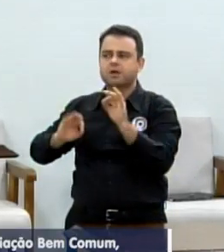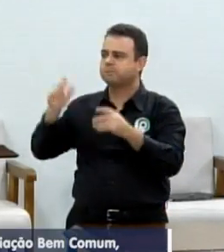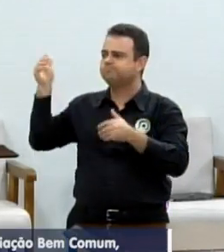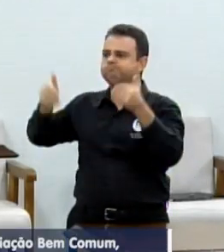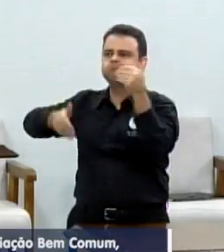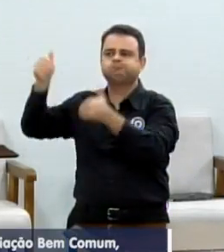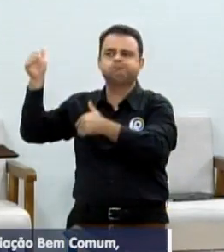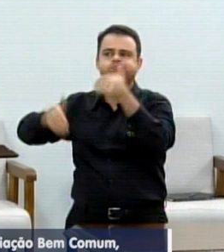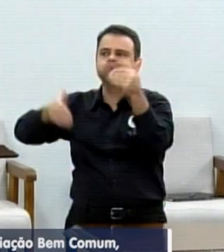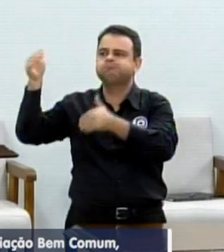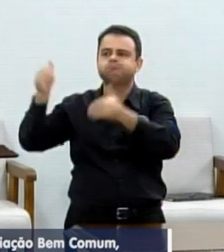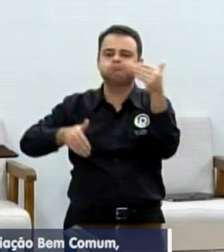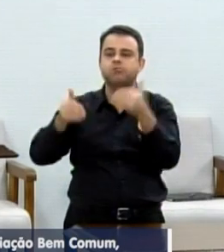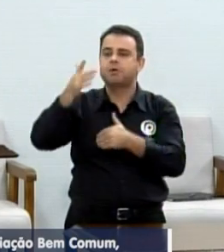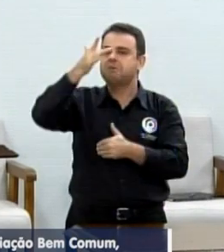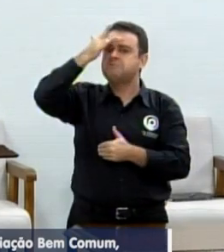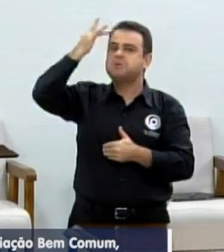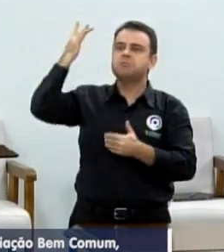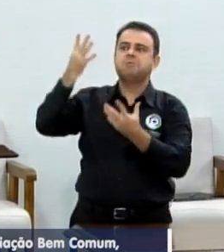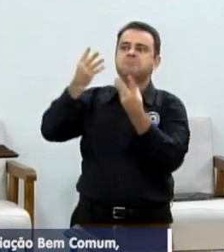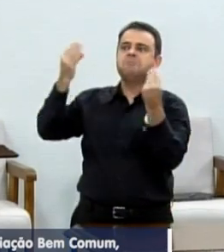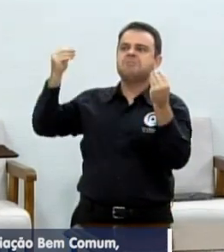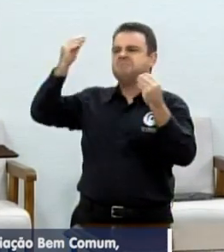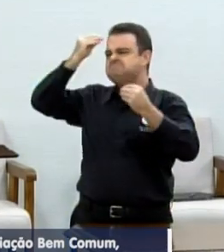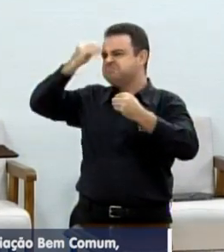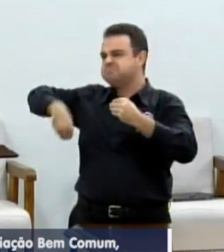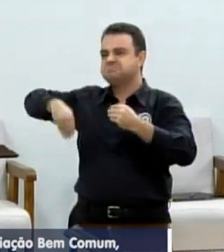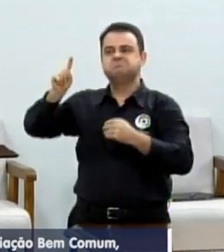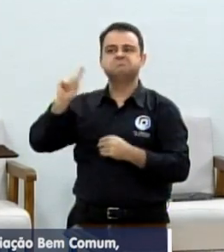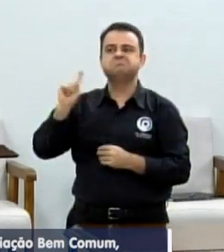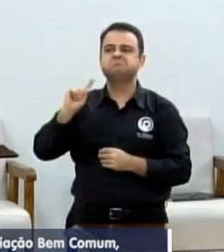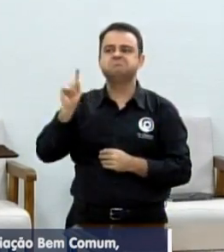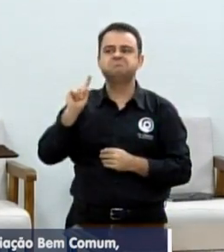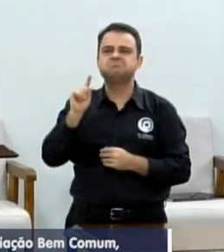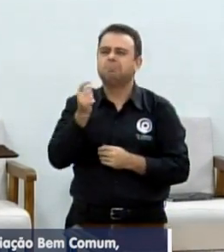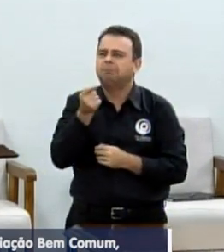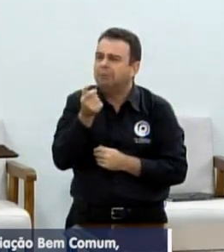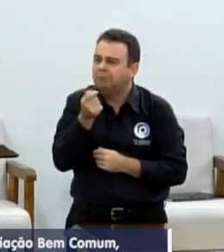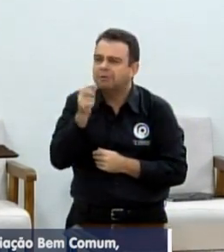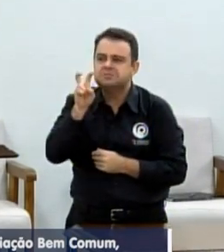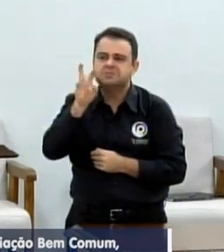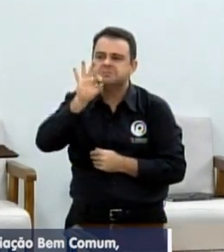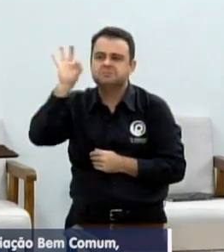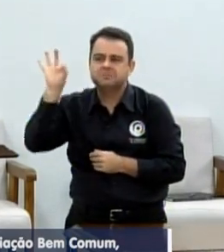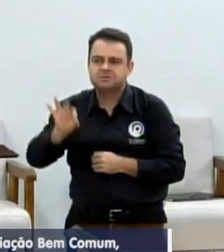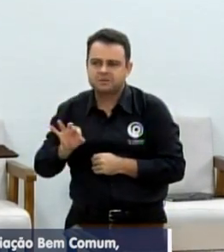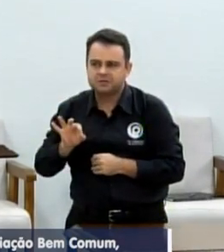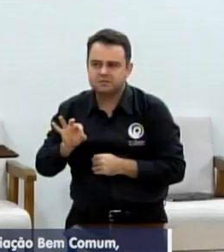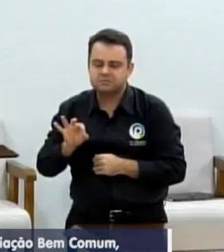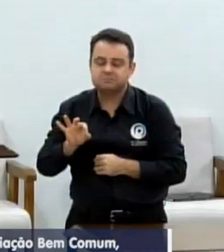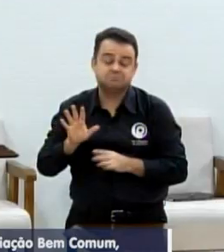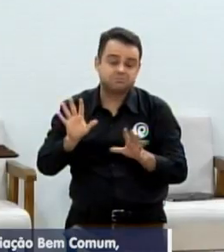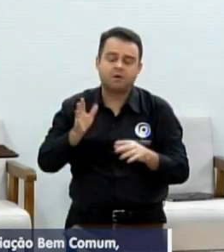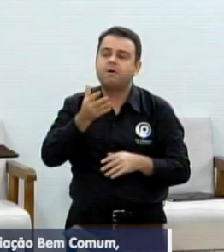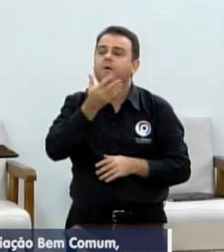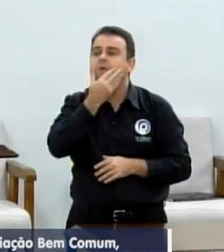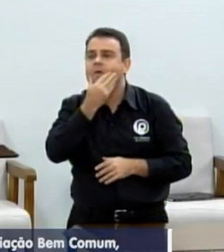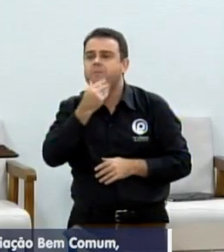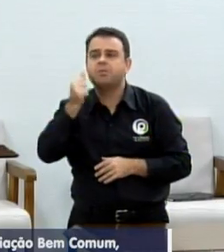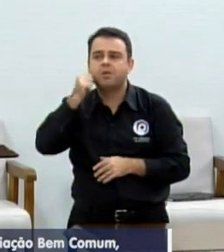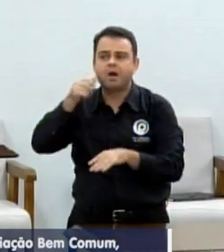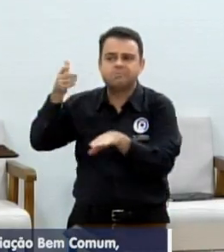5%, mais 95%, dos 600 homens e mulheres que